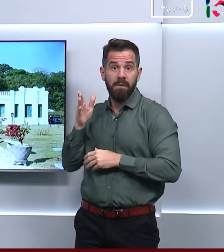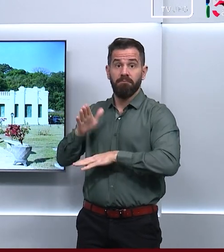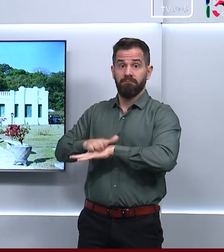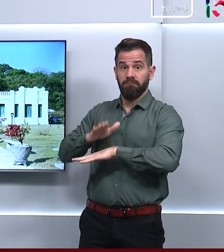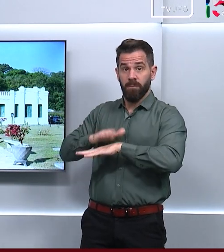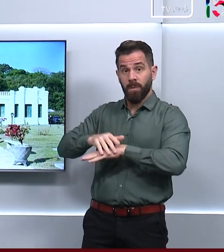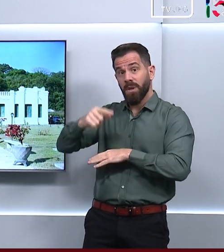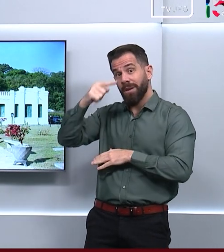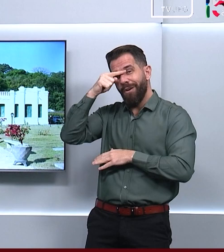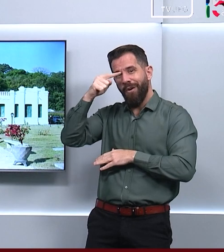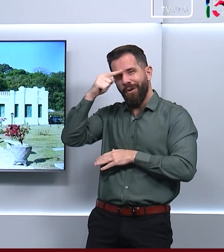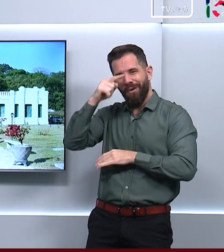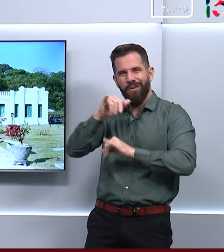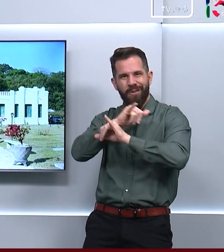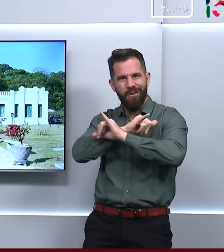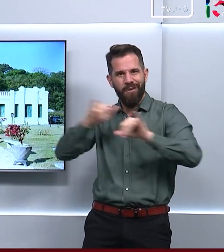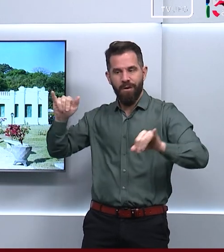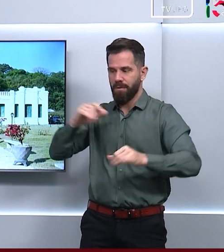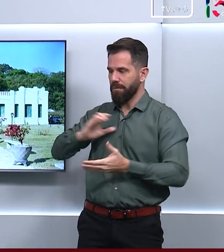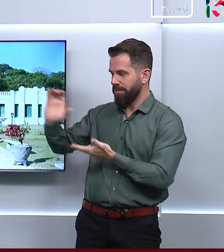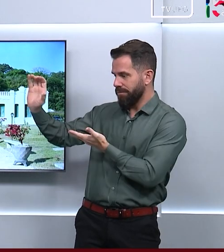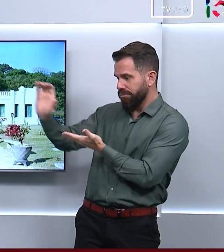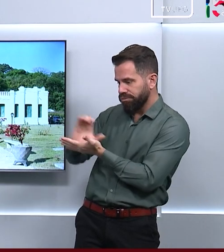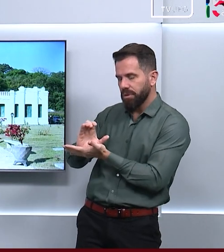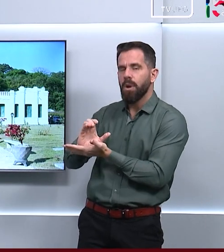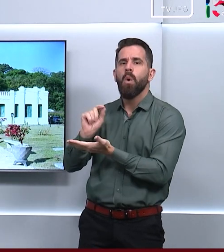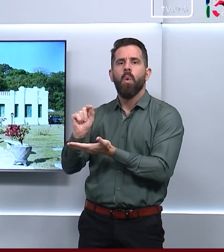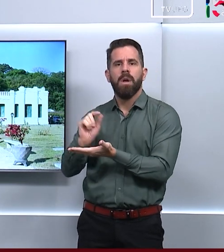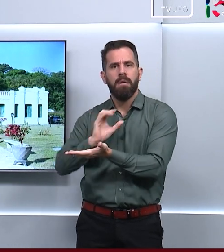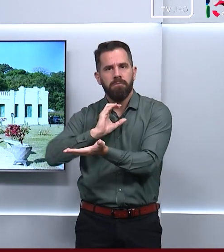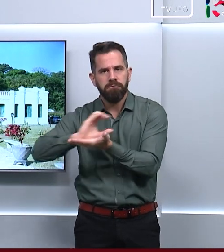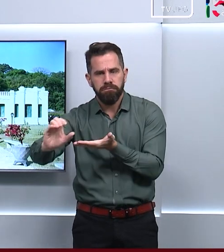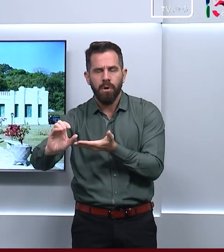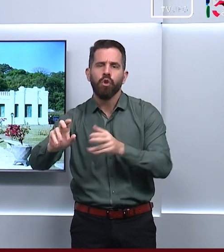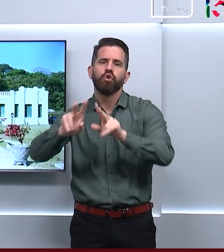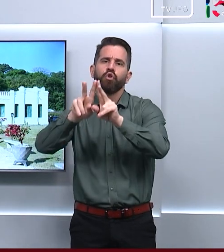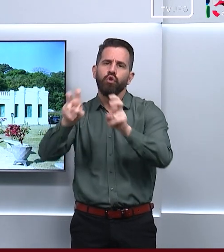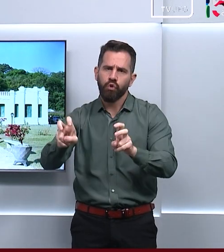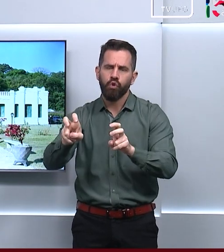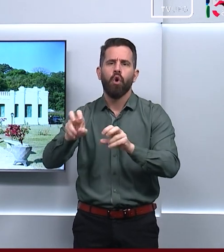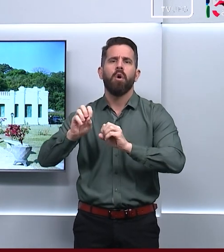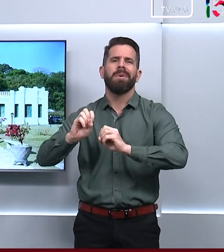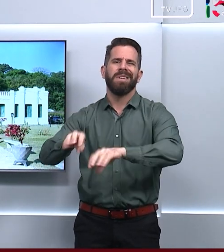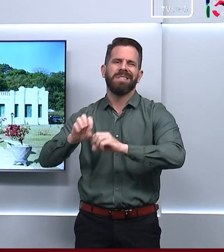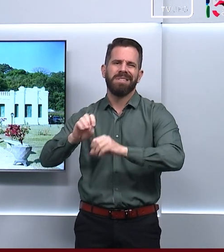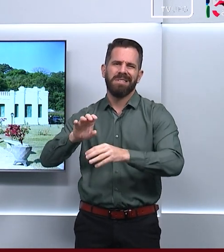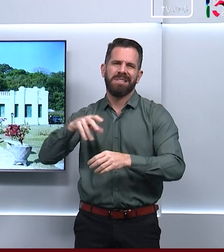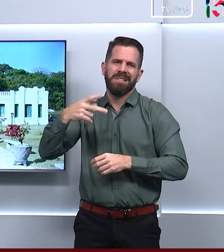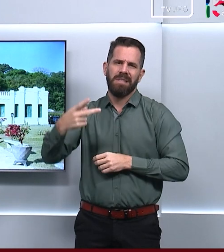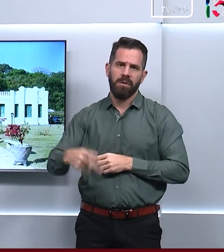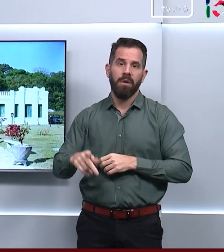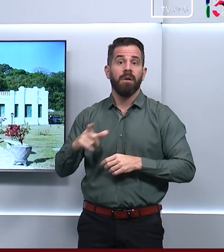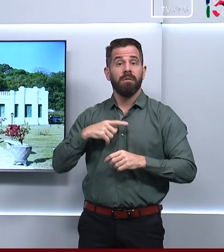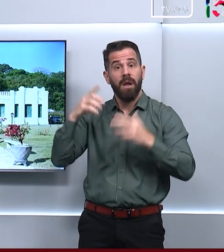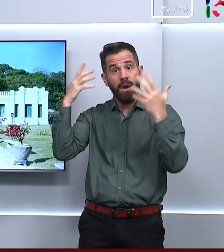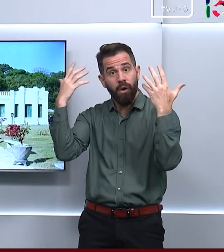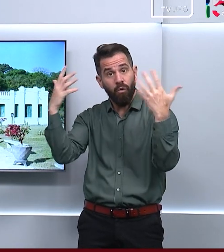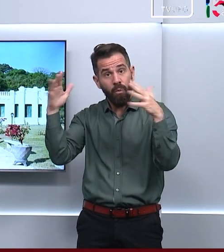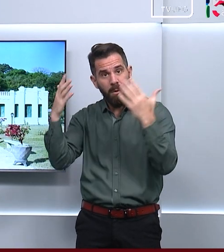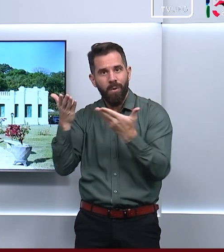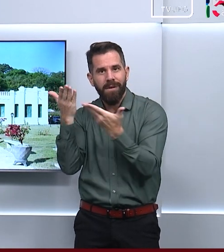pelo governador Ronaldo Caiado para a rede estadual de ensino durante as comemorações pelo aniversário de